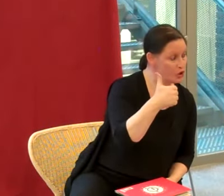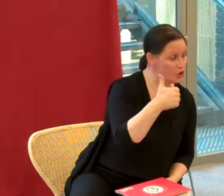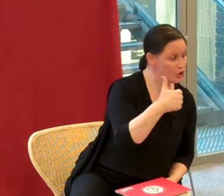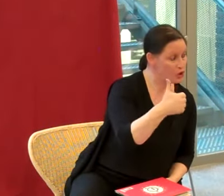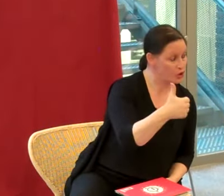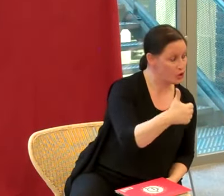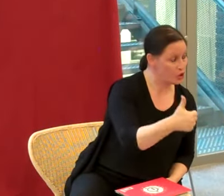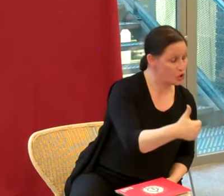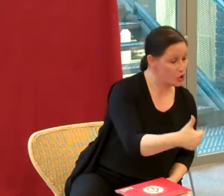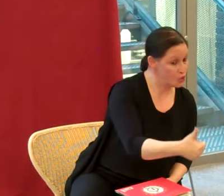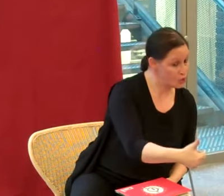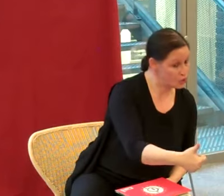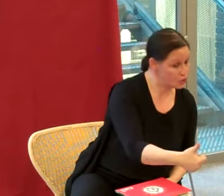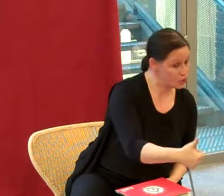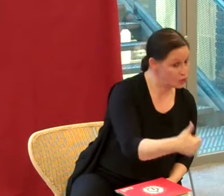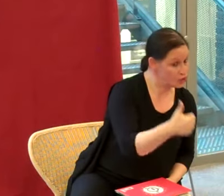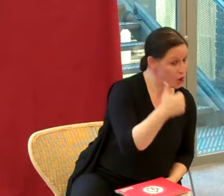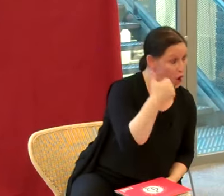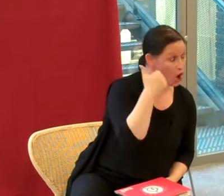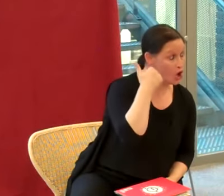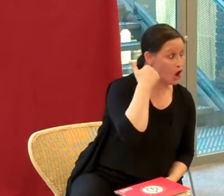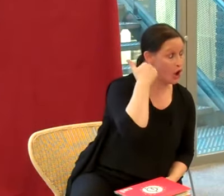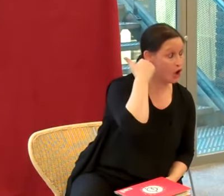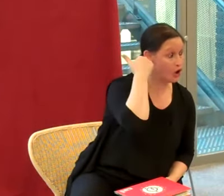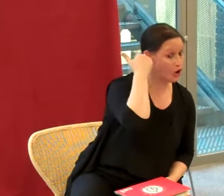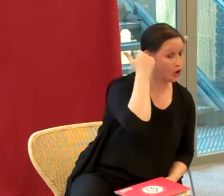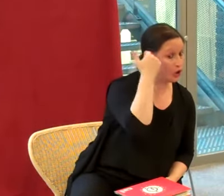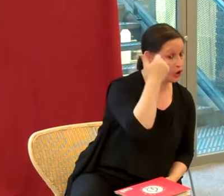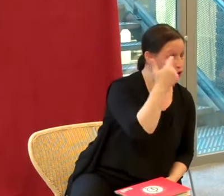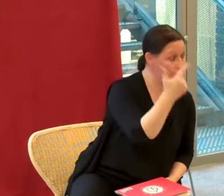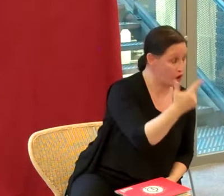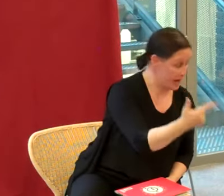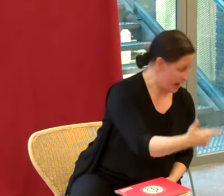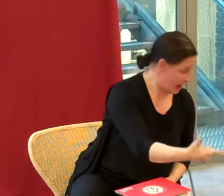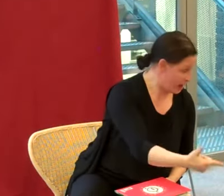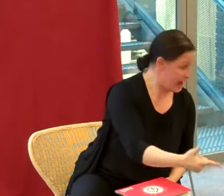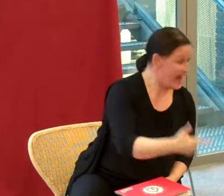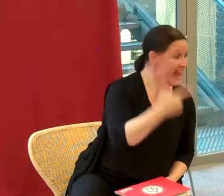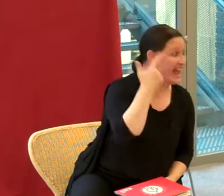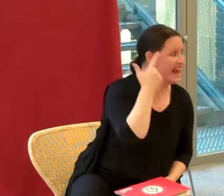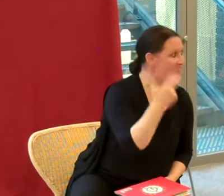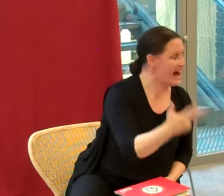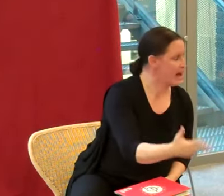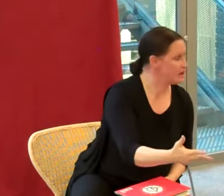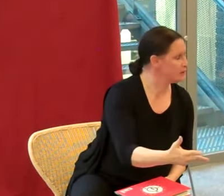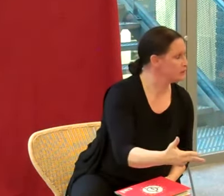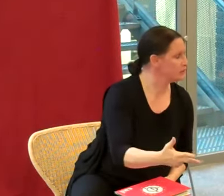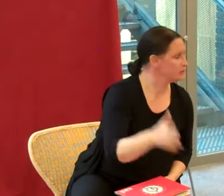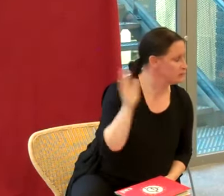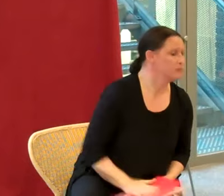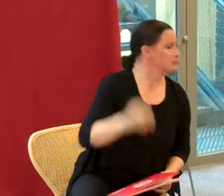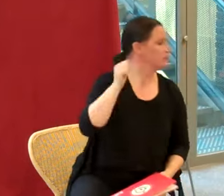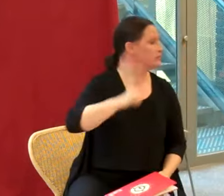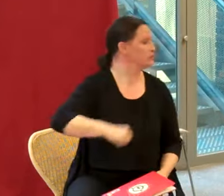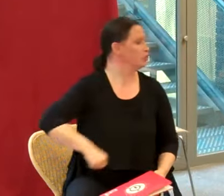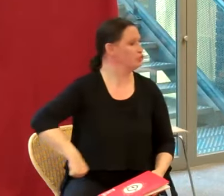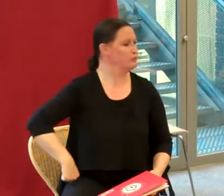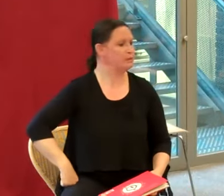loup, le relou. Et là, elle va